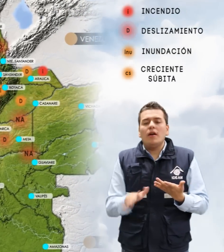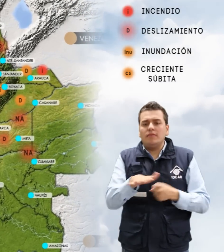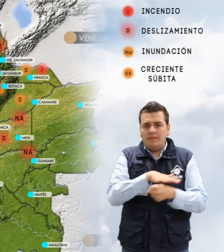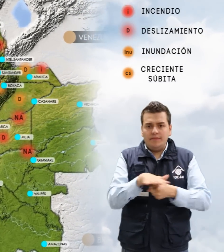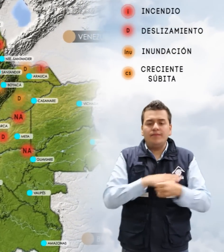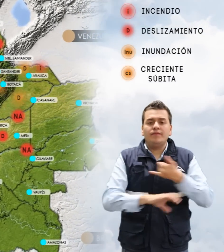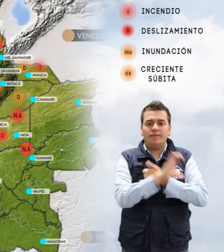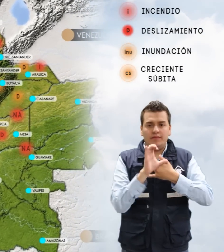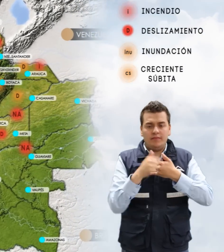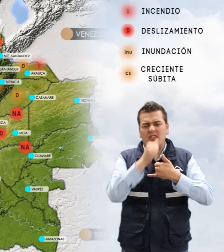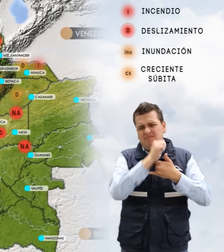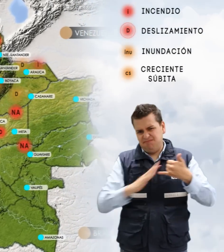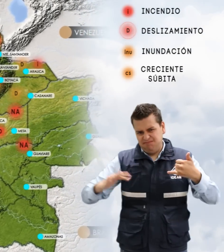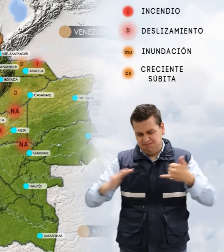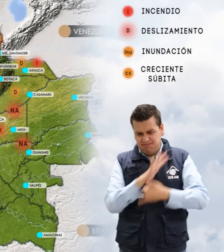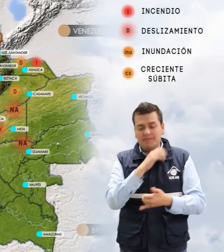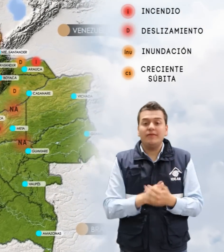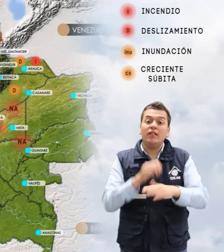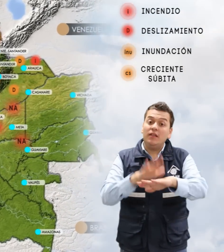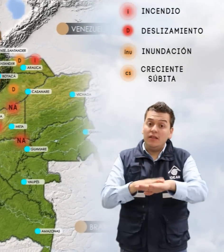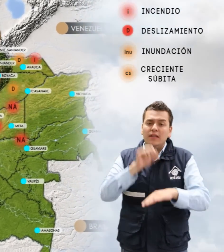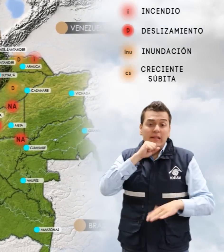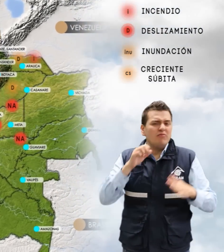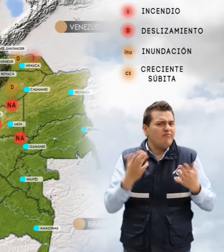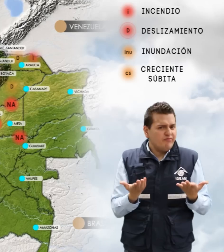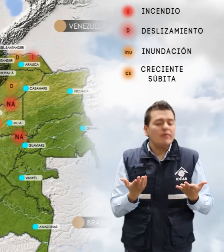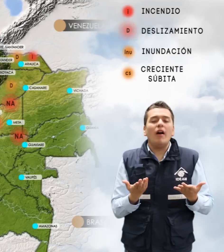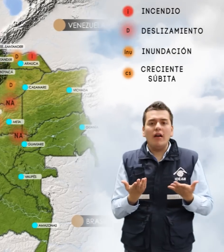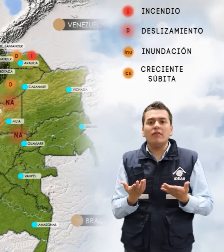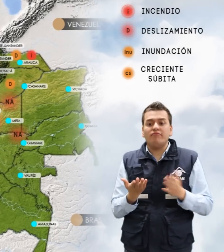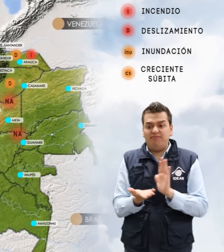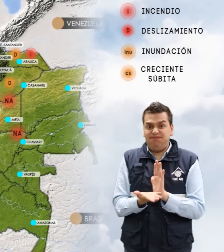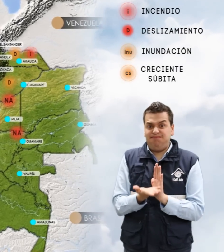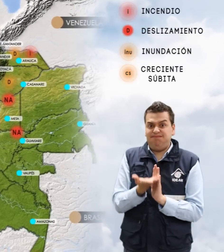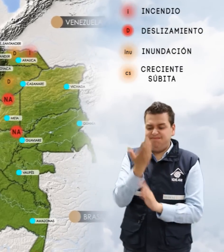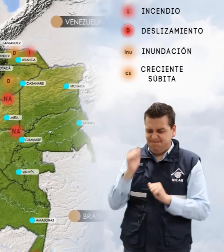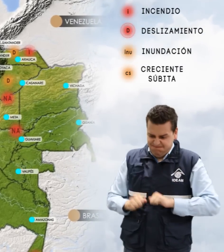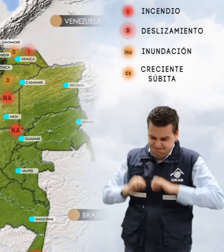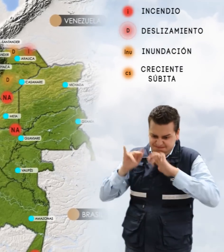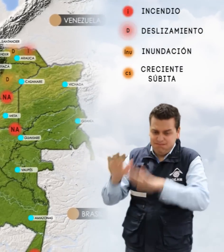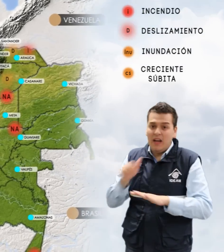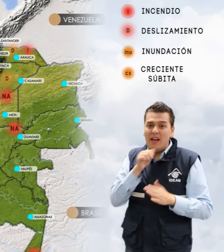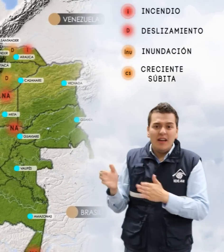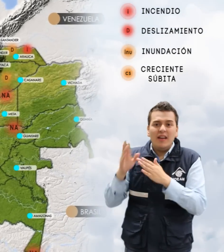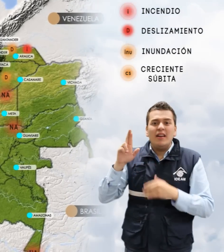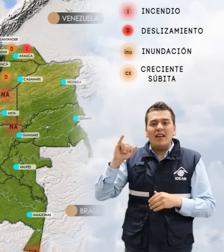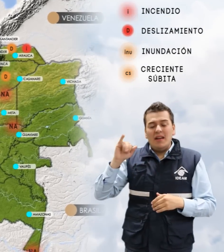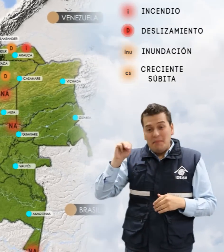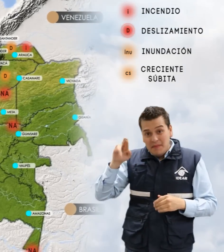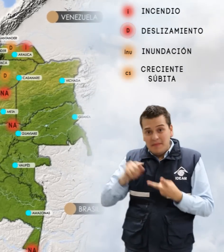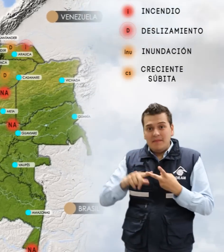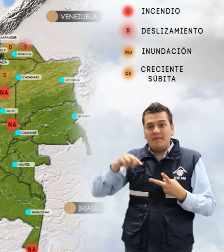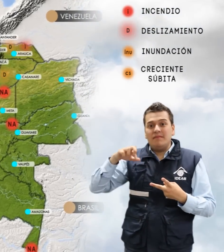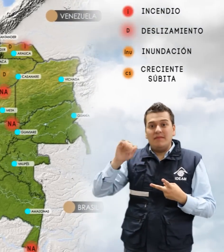la región Caribe y Pacífica. Alerta naranja. Por incremento en los niveles del río Mira, Patía, Telenví y